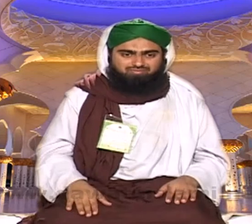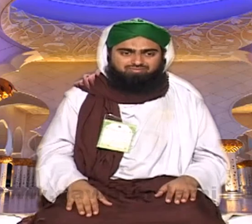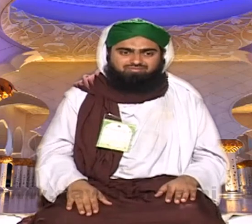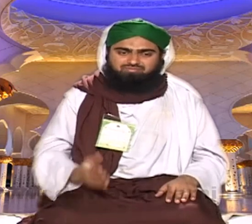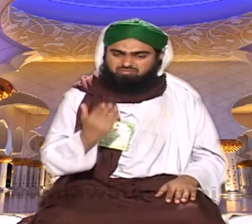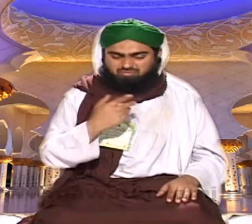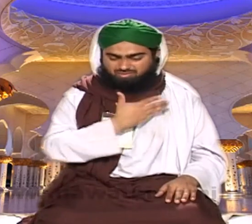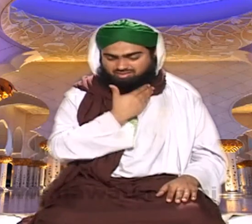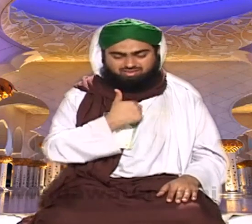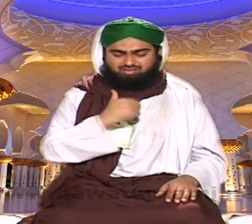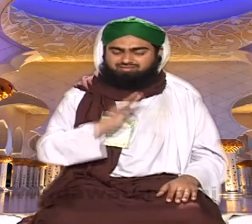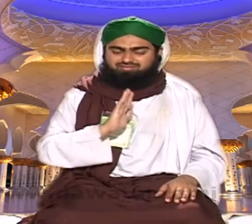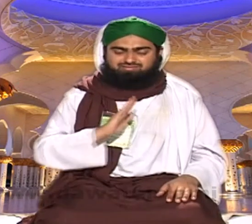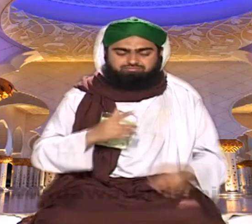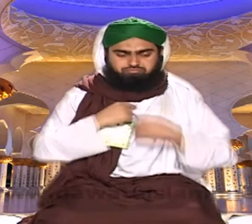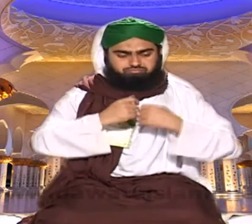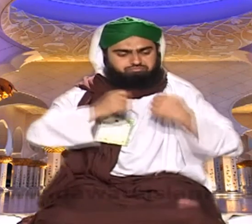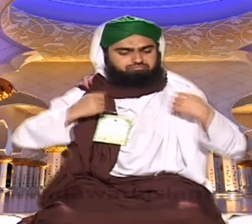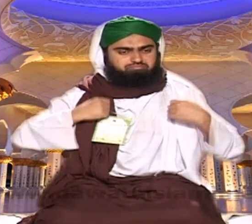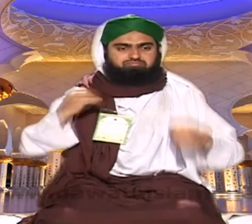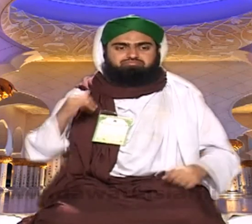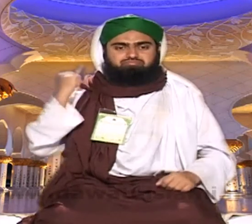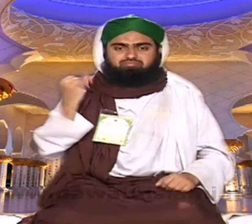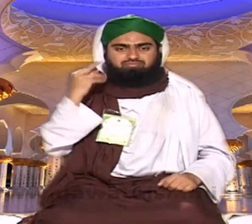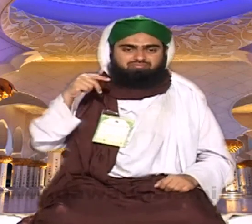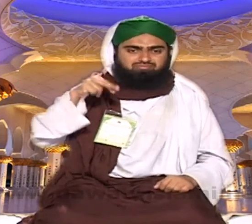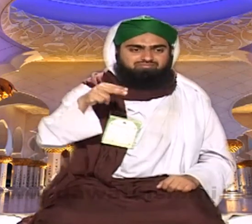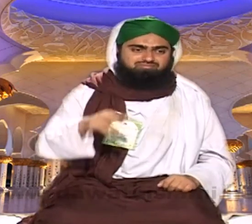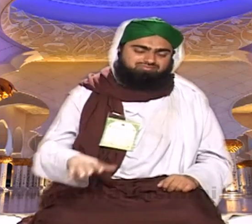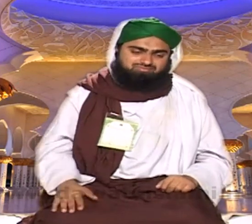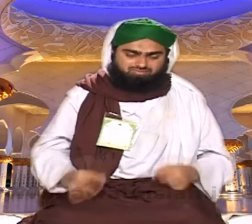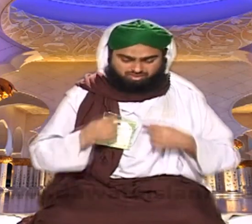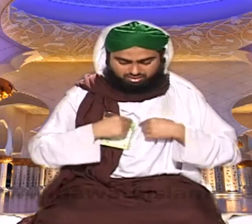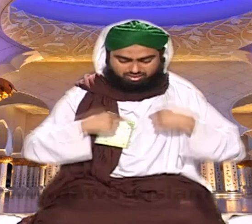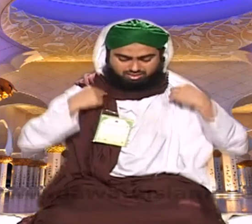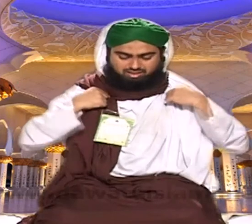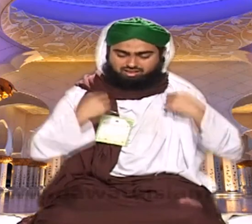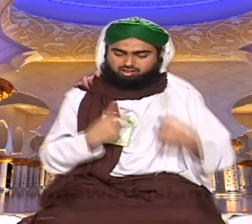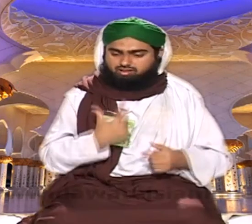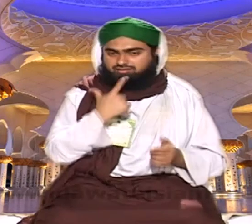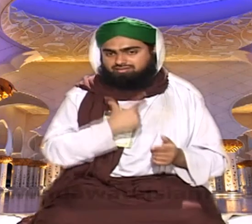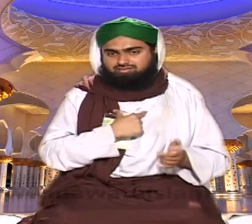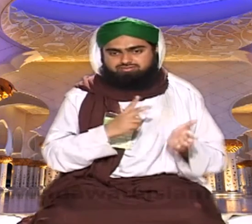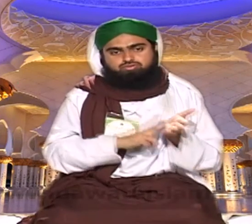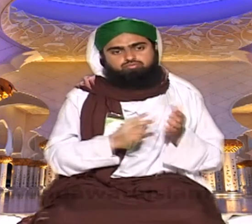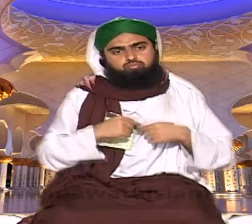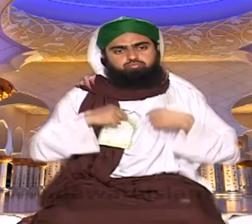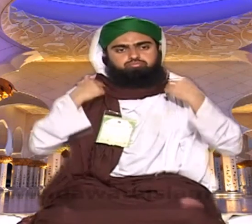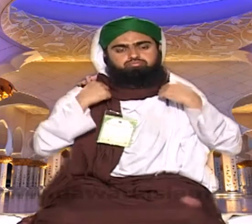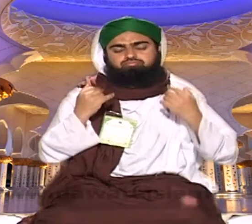تو وہ سینہ کھول کے یوں چلتے یاد کے لوگ گلے کی نیزیک لگنی یہ سینہ کھولا ہوتا ہے تو وہ اس طرح مطلب سجا کر جن جنتے ہوتے حالانکہ قرآن